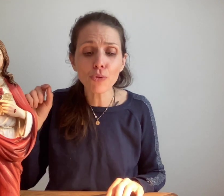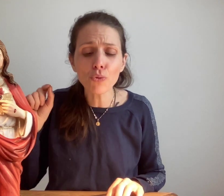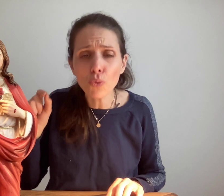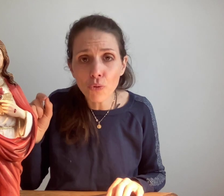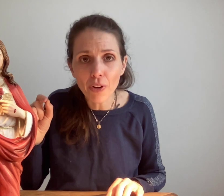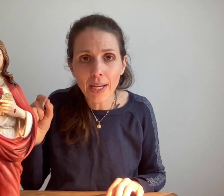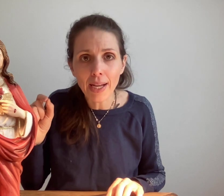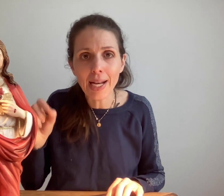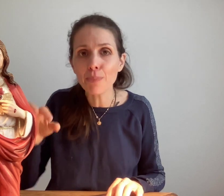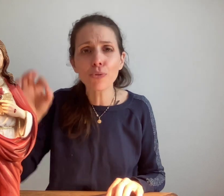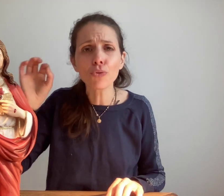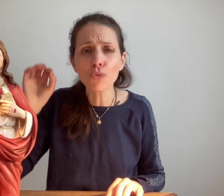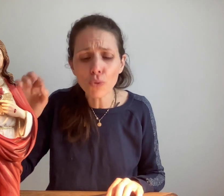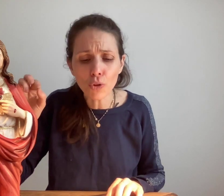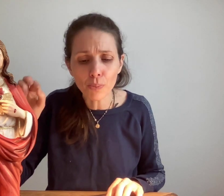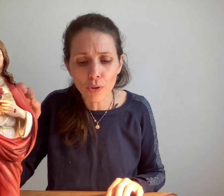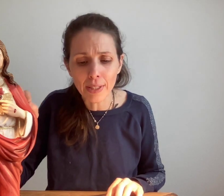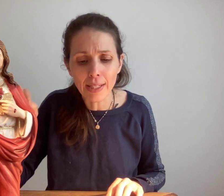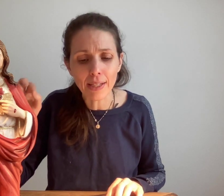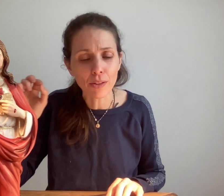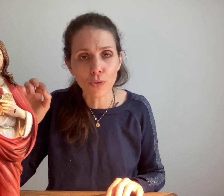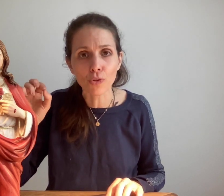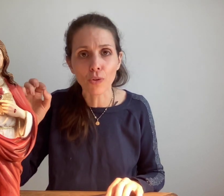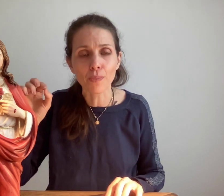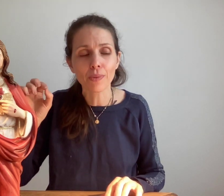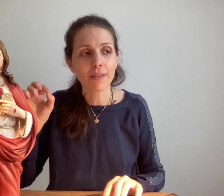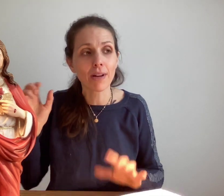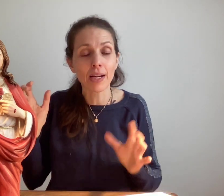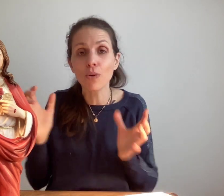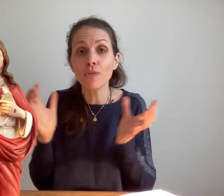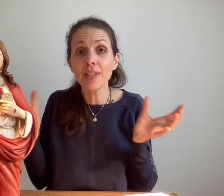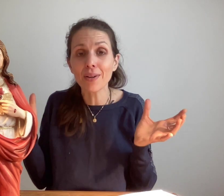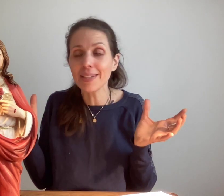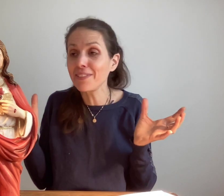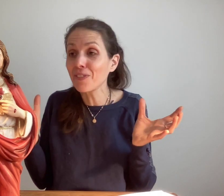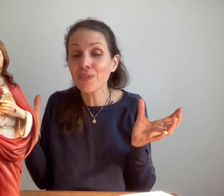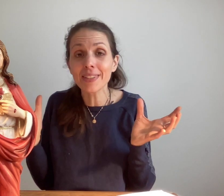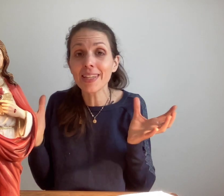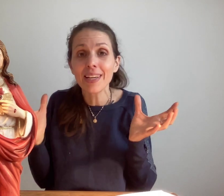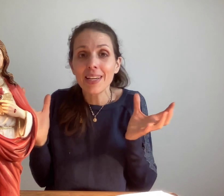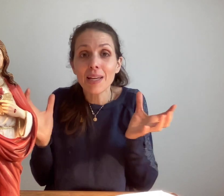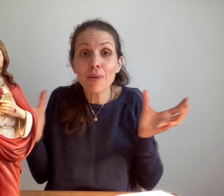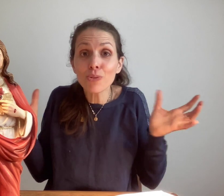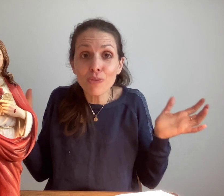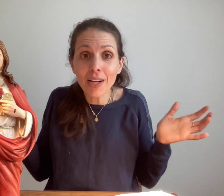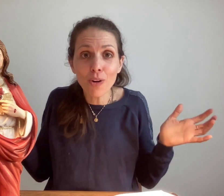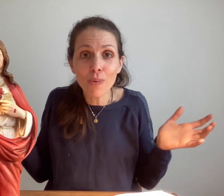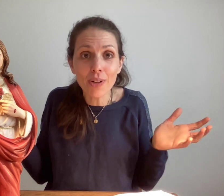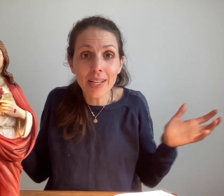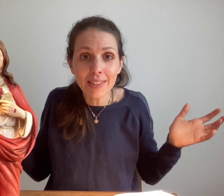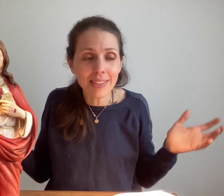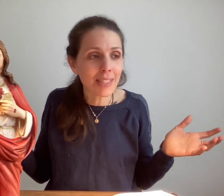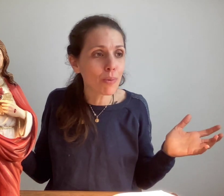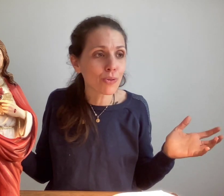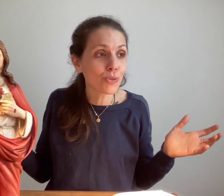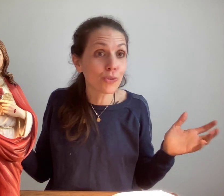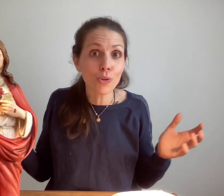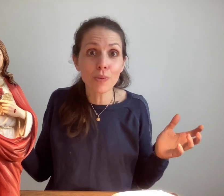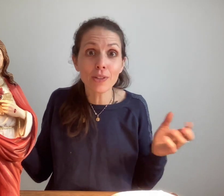tout faire elle a pu tout obtenir de Dieu voilà quand on vit dans la divine volonté et bien on devient comme irrésistible aux yeux de Dieu puisque